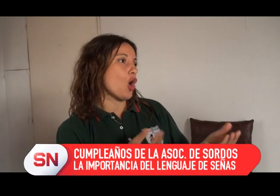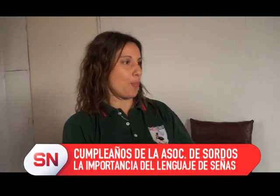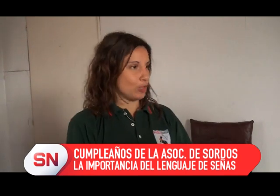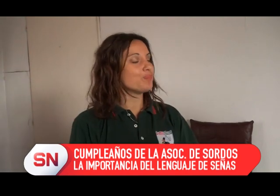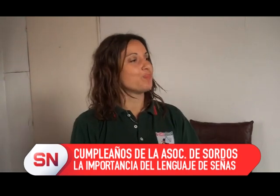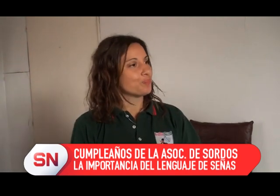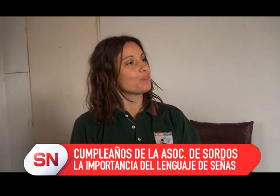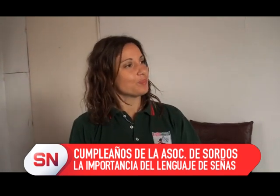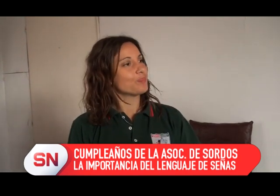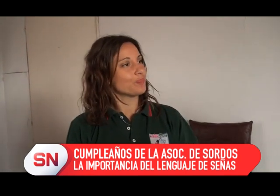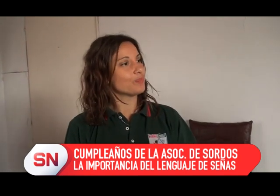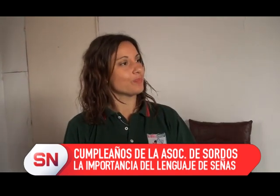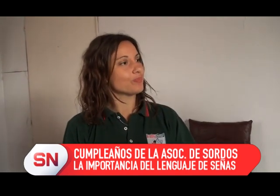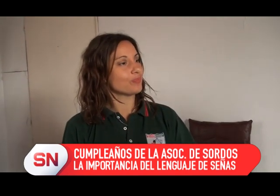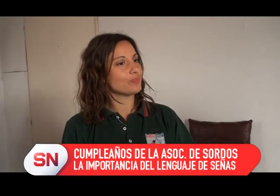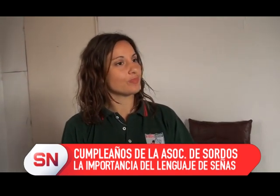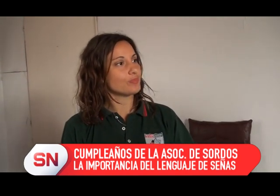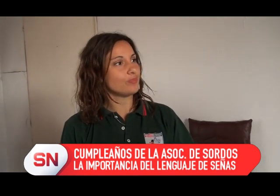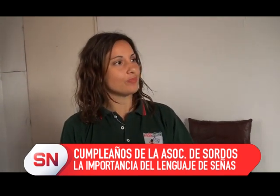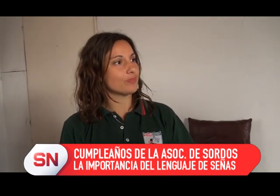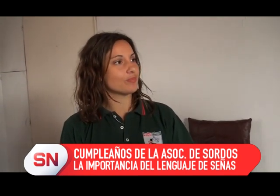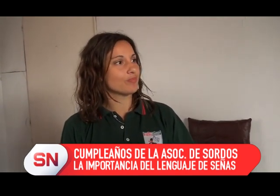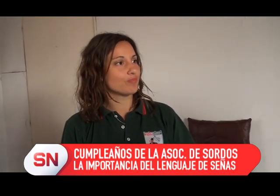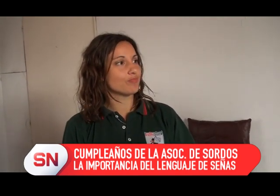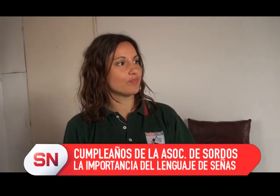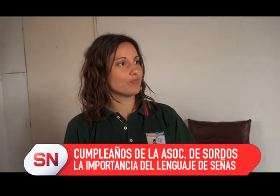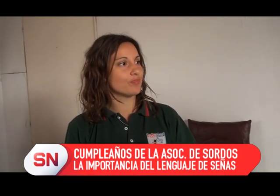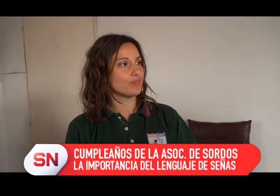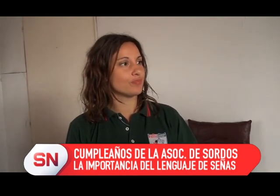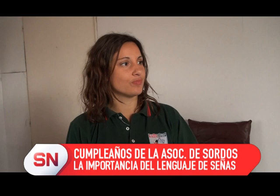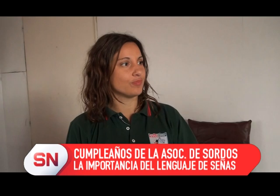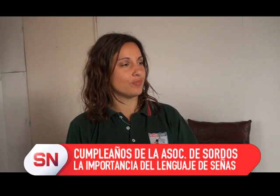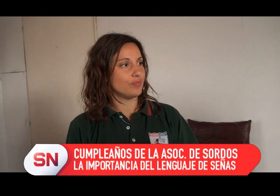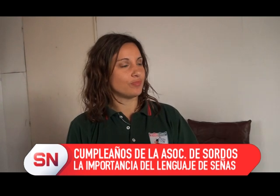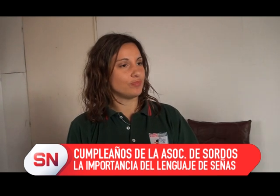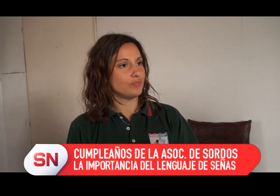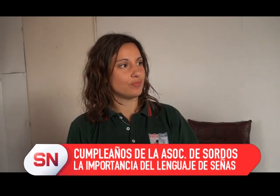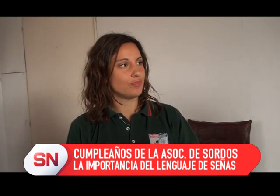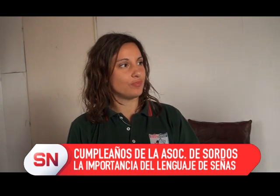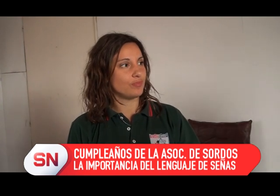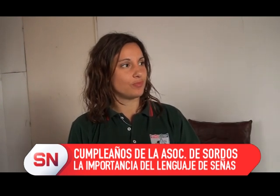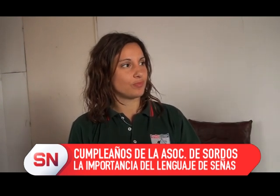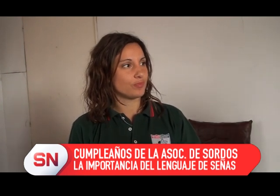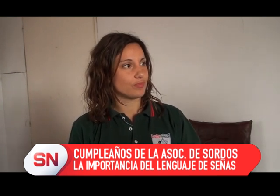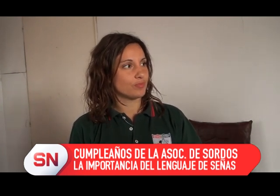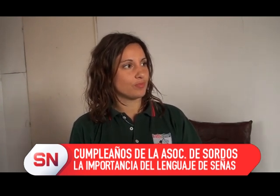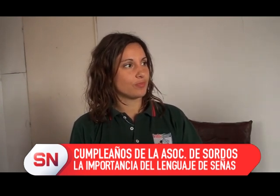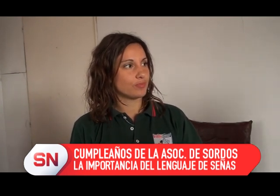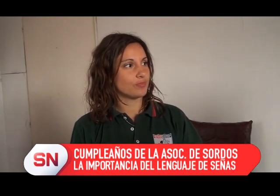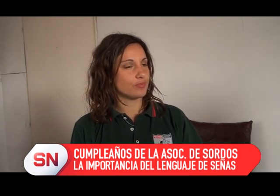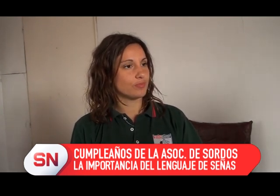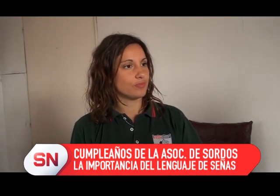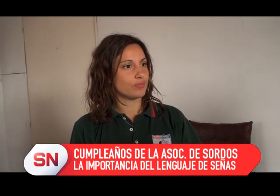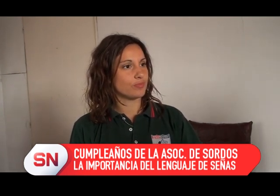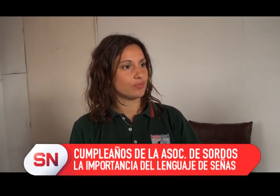cursos están acompañados con un intérprete de lengua de señas, siempre tratando de que sea fácil para los alumnos hasta que empiecen a comunicarse bien con